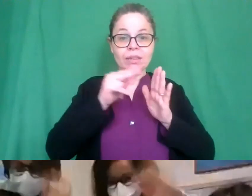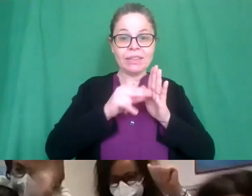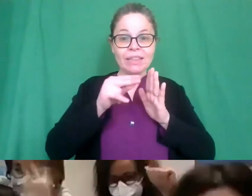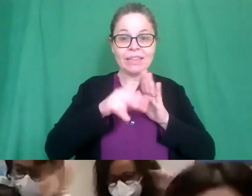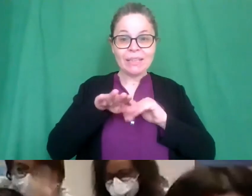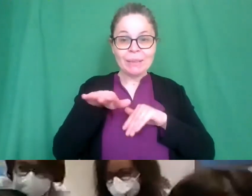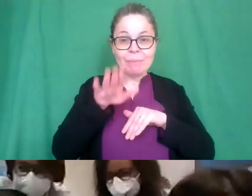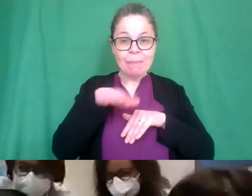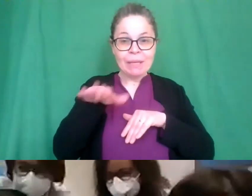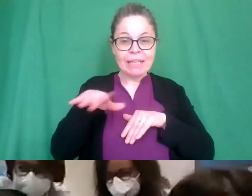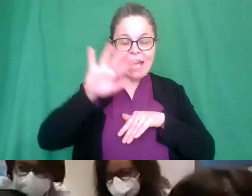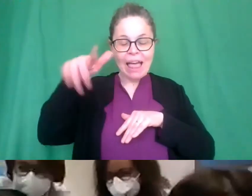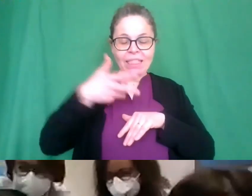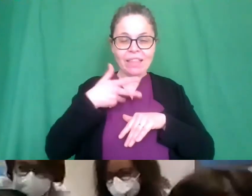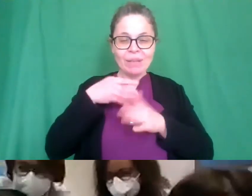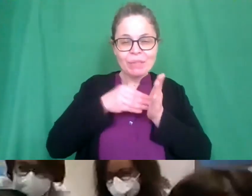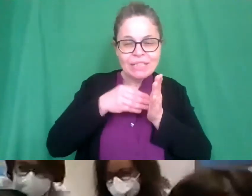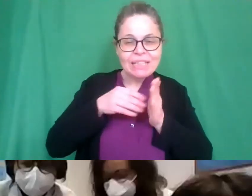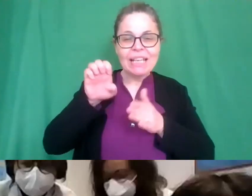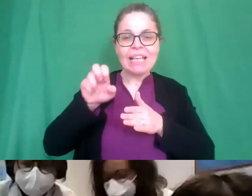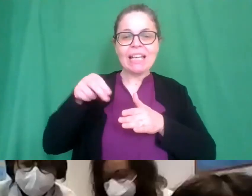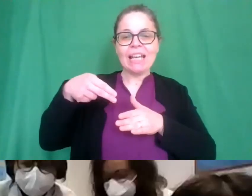i suoi bimbi grazie Enrica